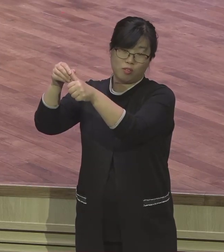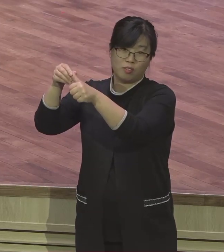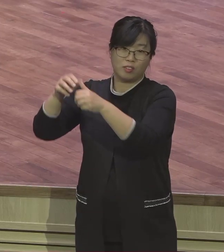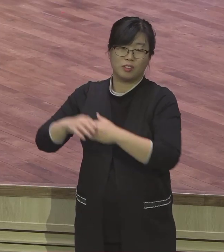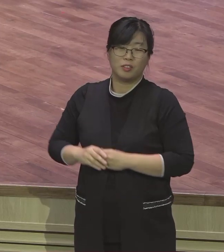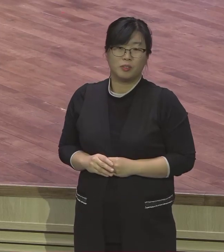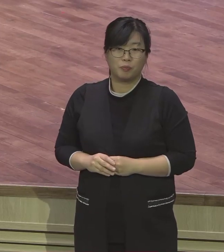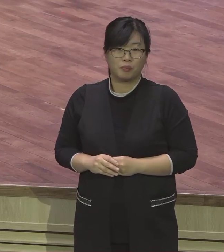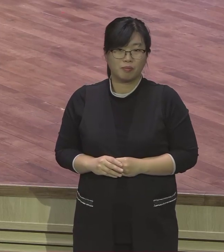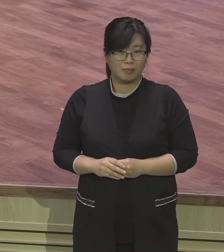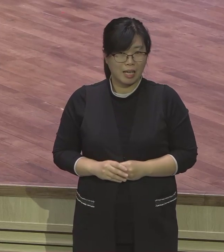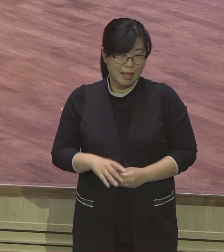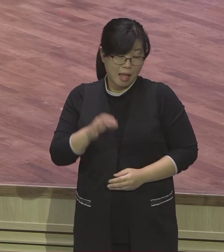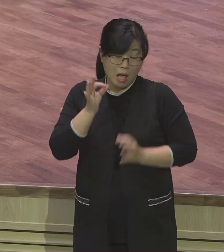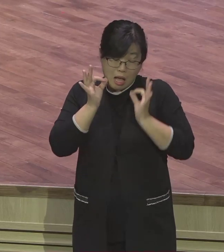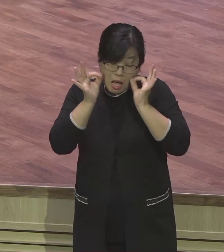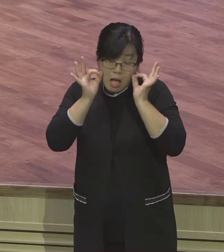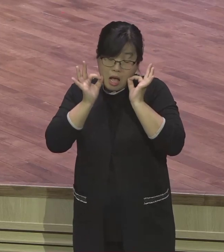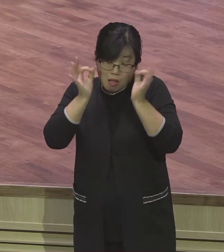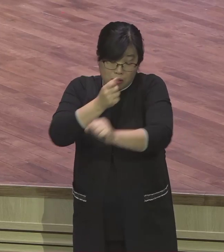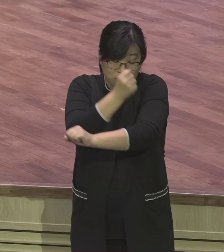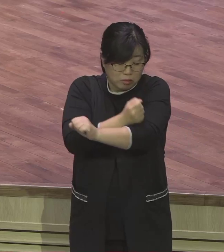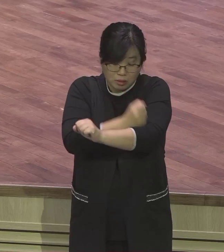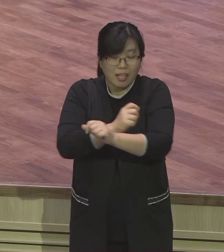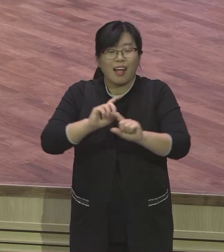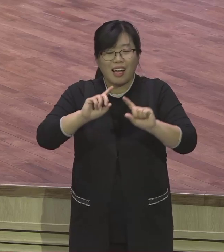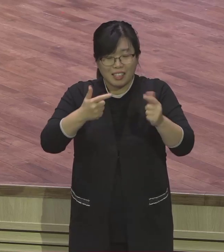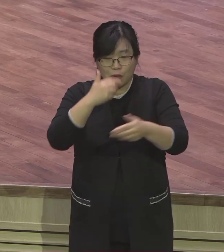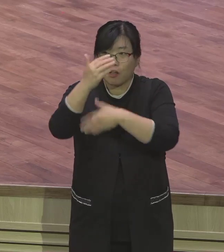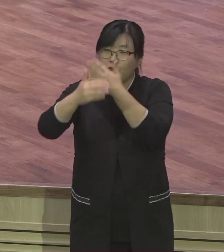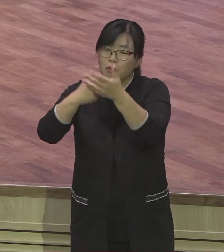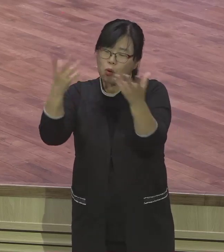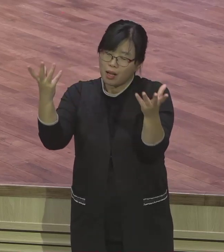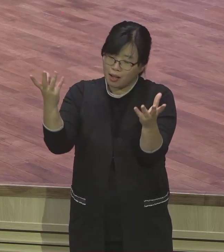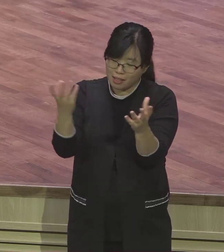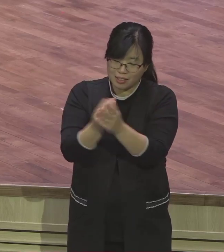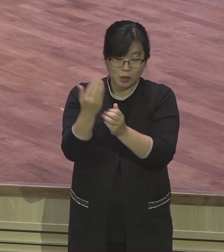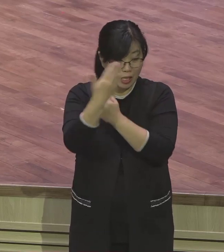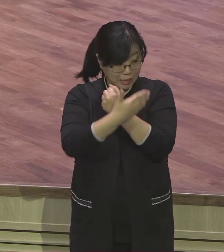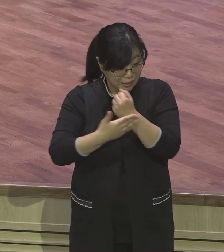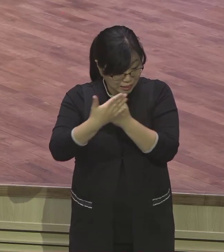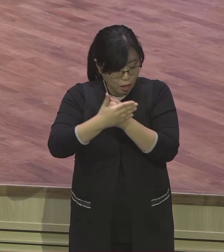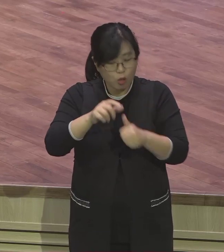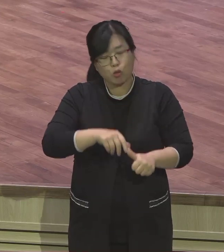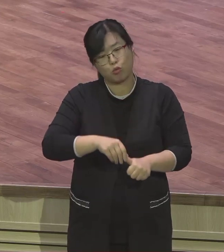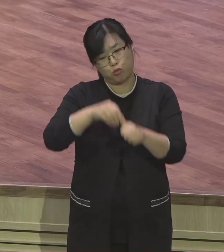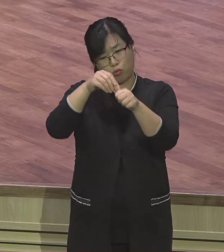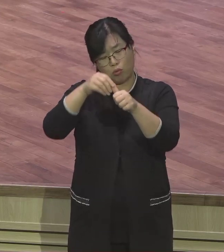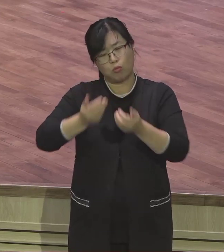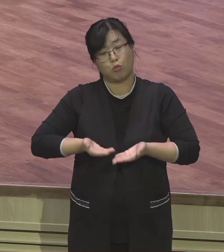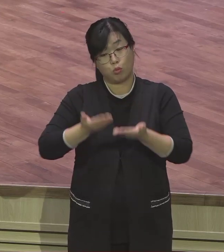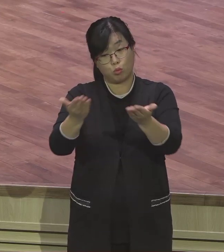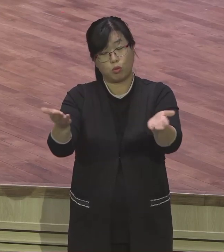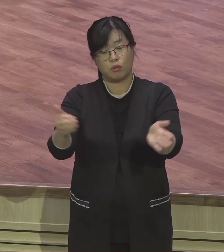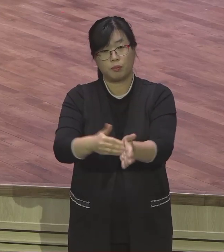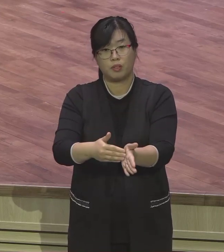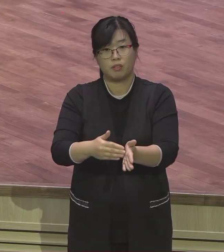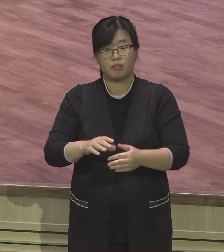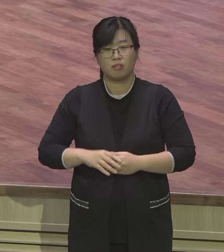아니라면 노력하는 것이죠. 하나님의 절대적 은혜다. 구원받은 우리는요. 그래서 절대